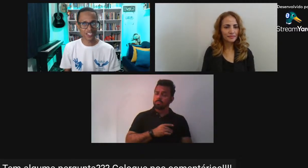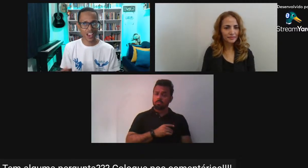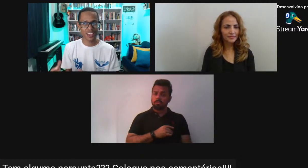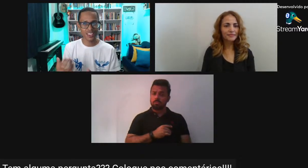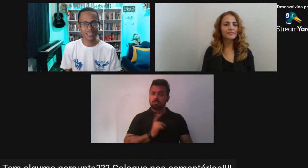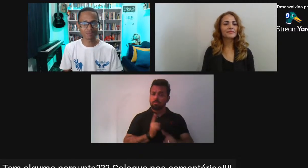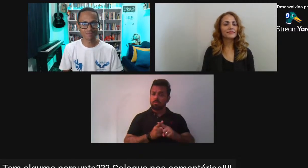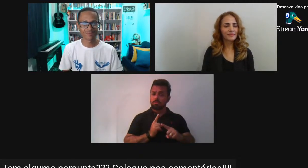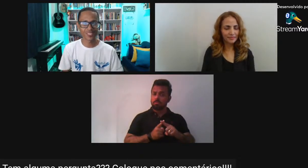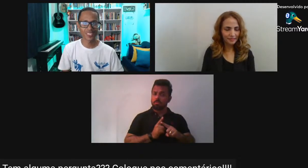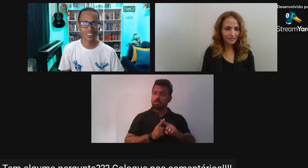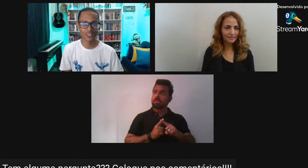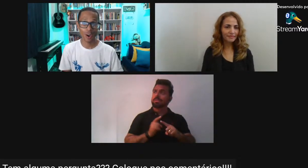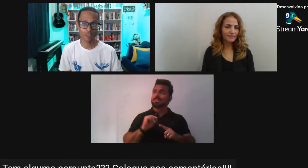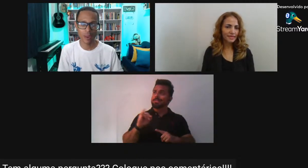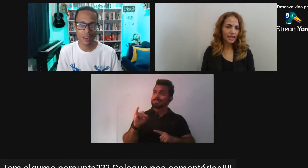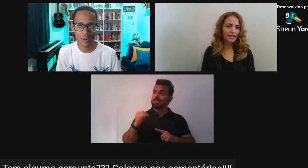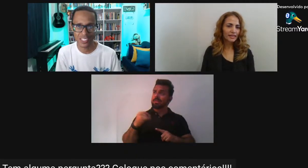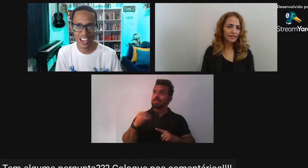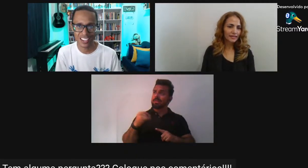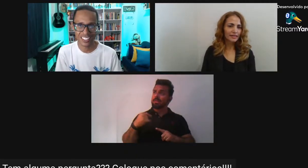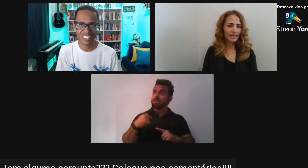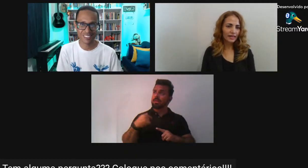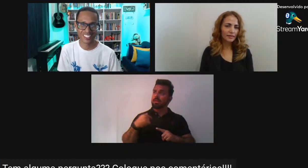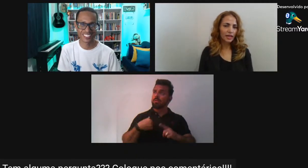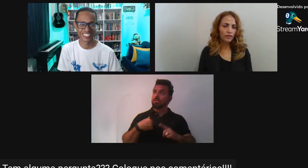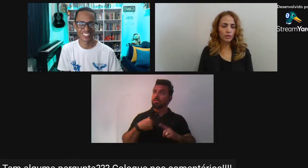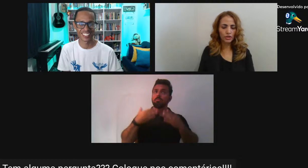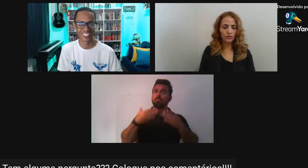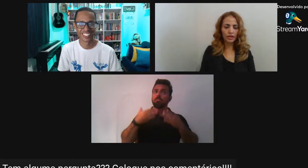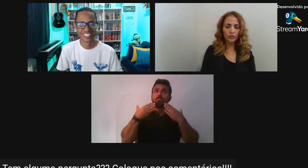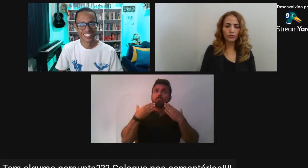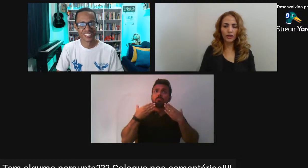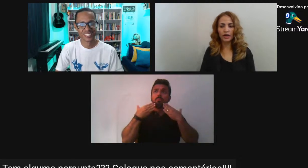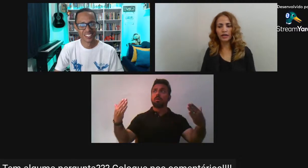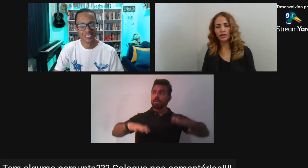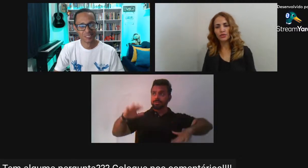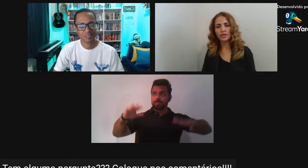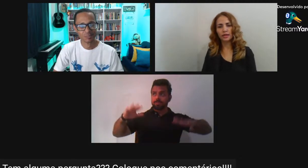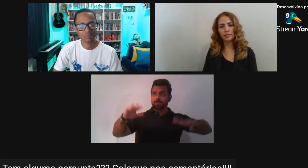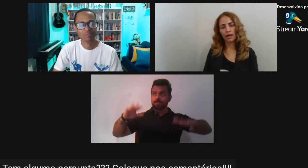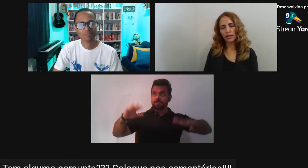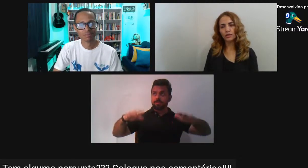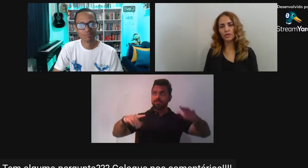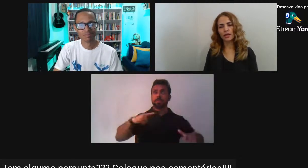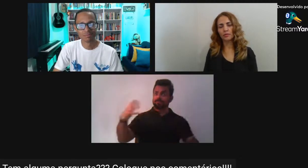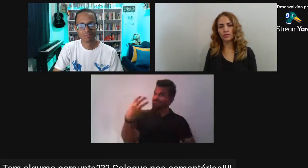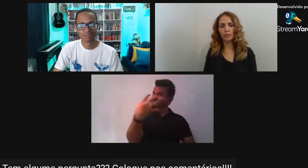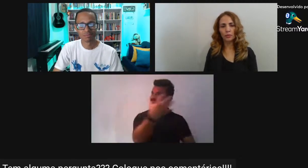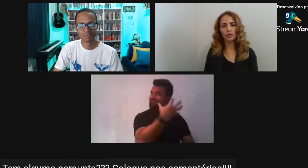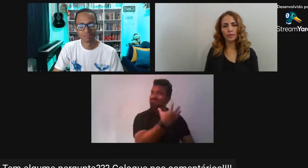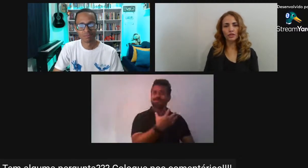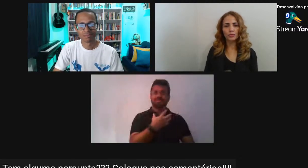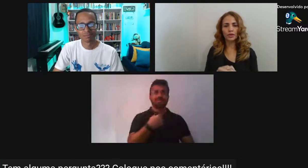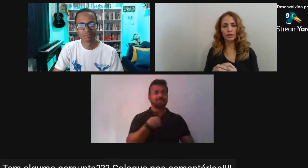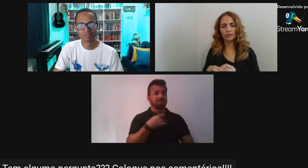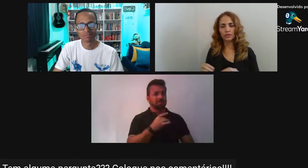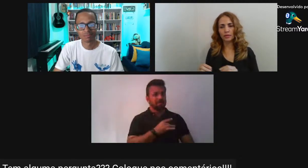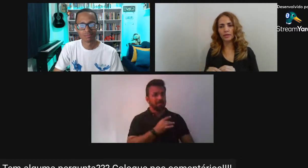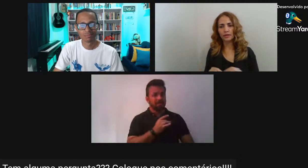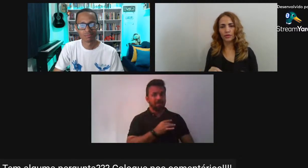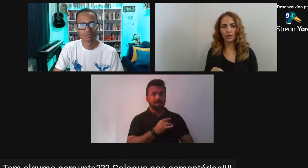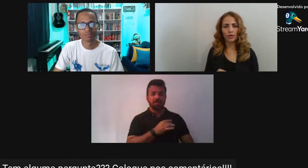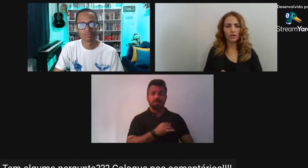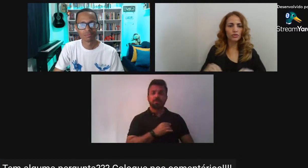E se sair Sofre uma represália Você pode ver que o funk Ainda o samba O samba um pouco menos Porque